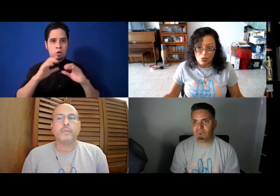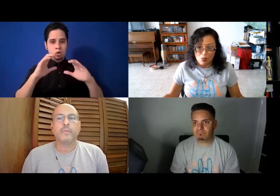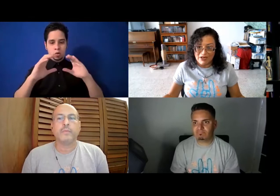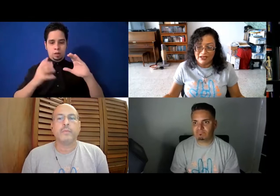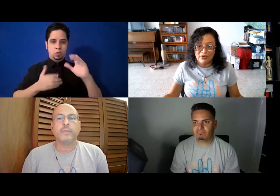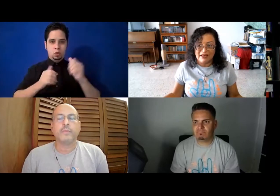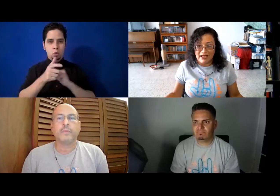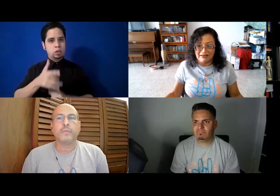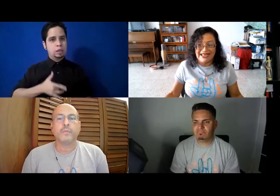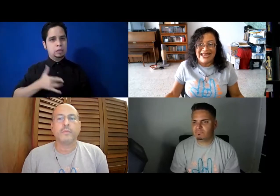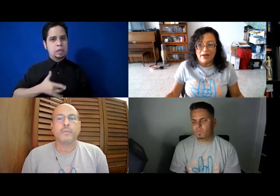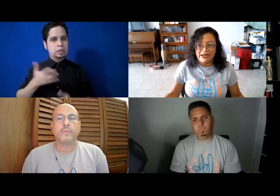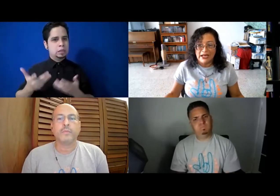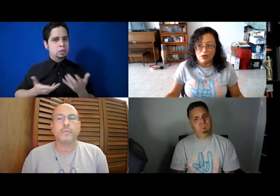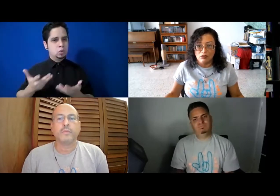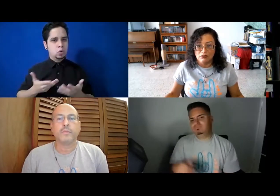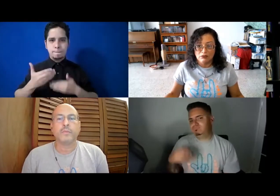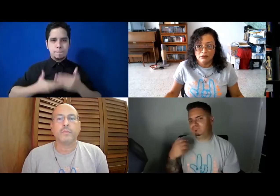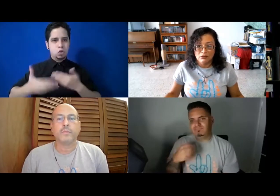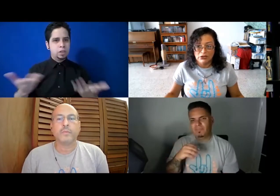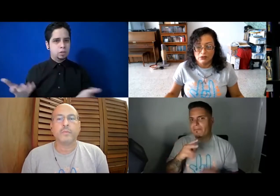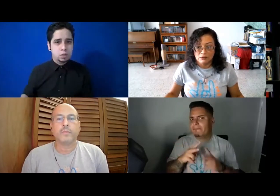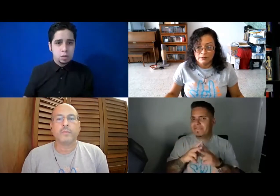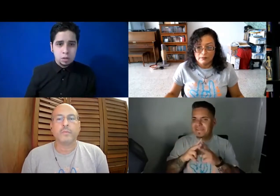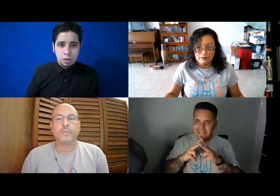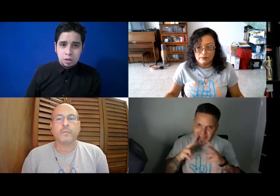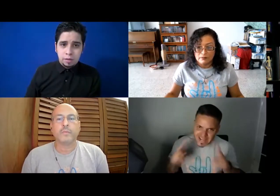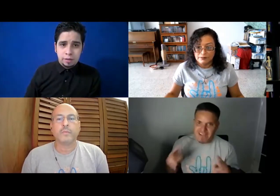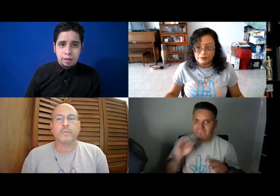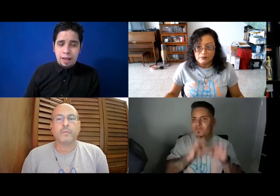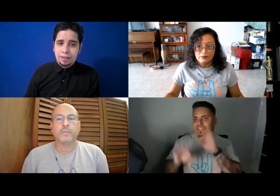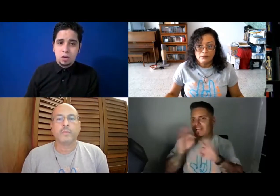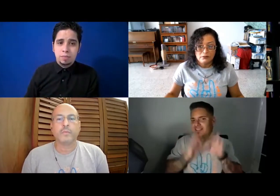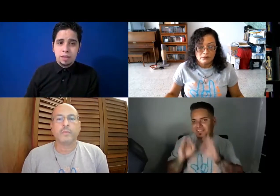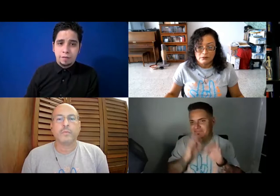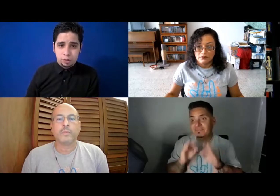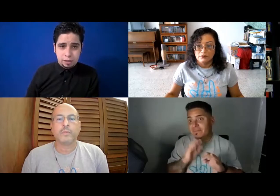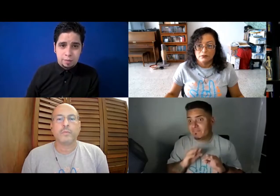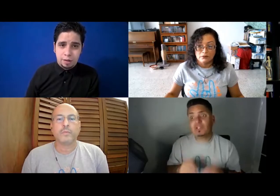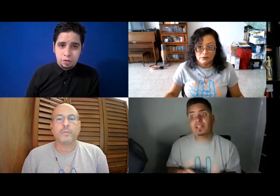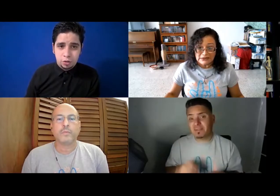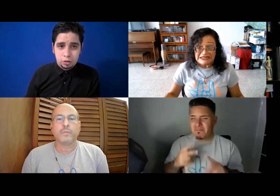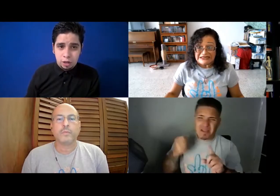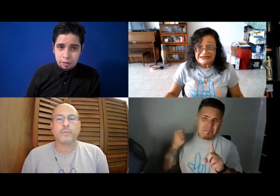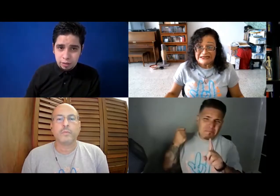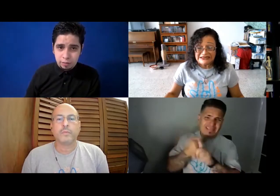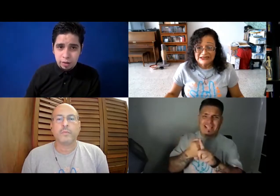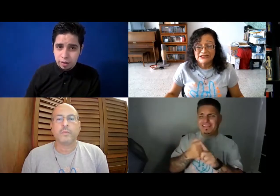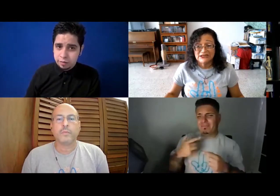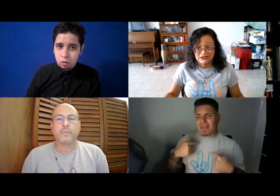¿Cómo ha sido esa dinámica contigo? Ha sido bien frustrante para nosotros, realmente. Ha sido un